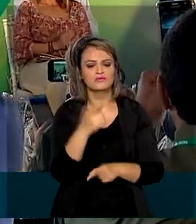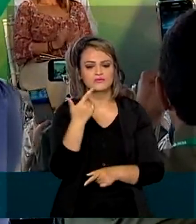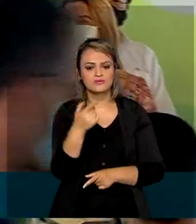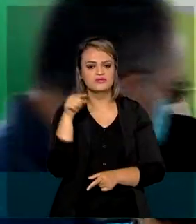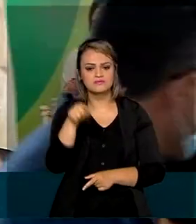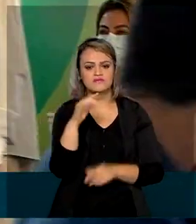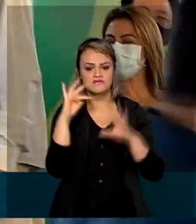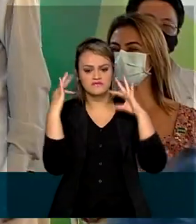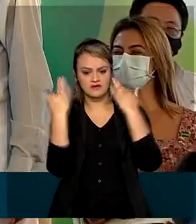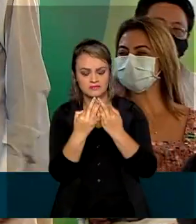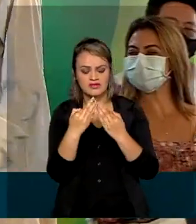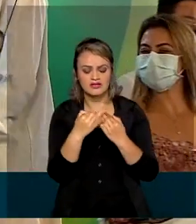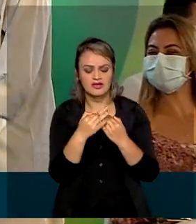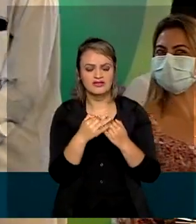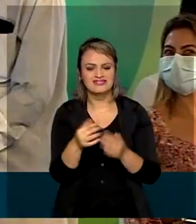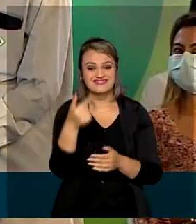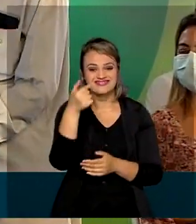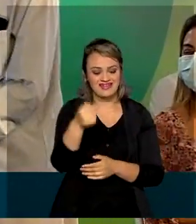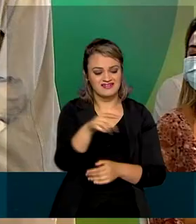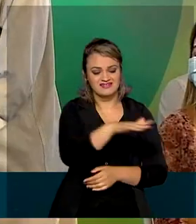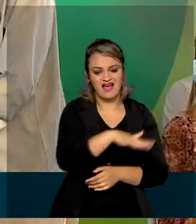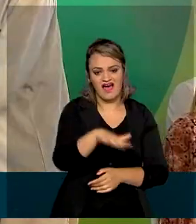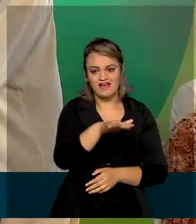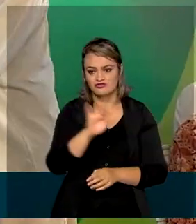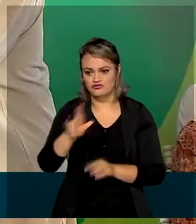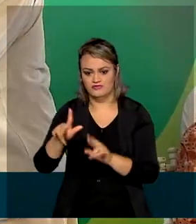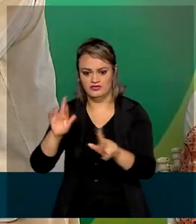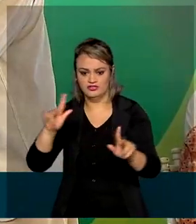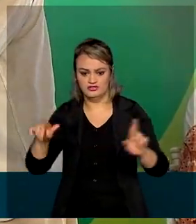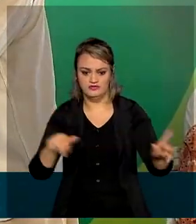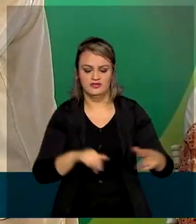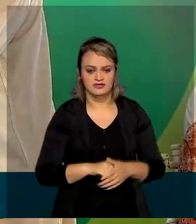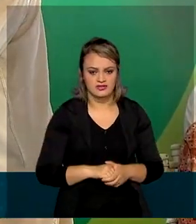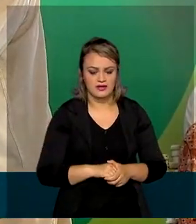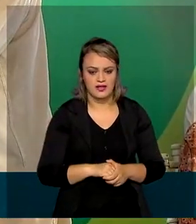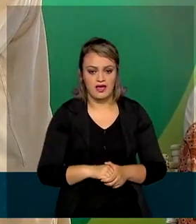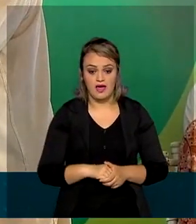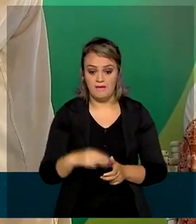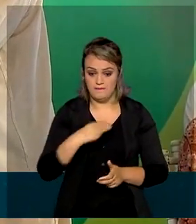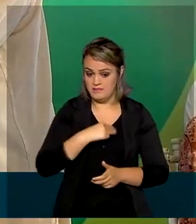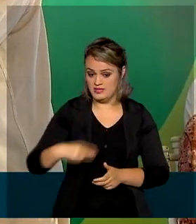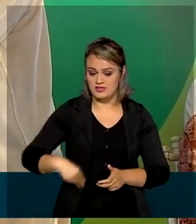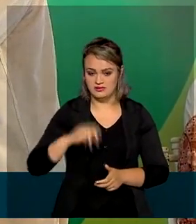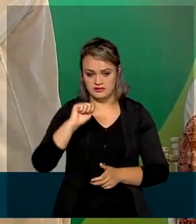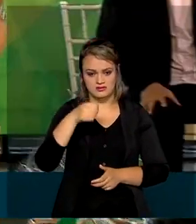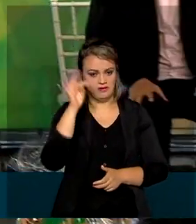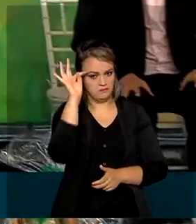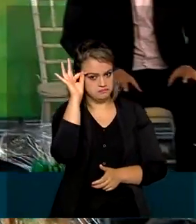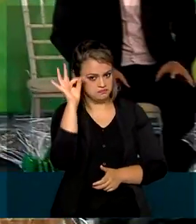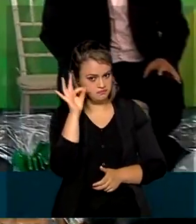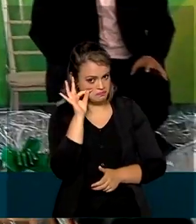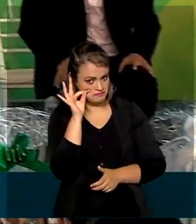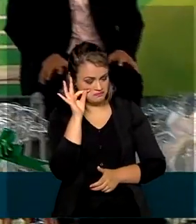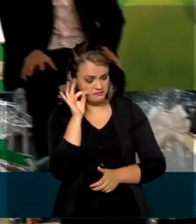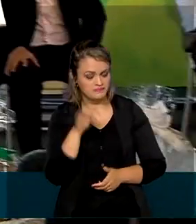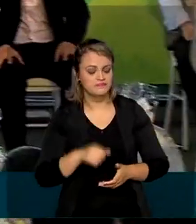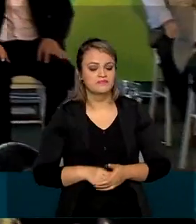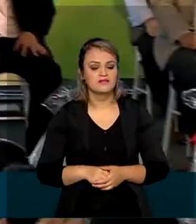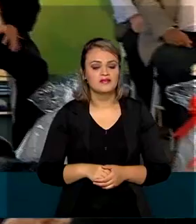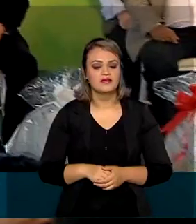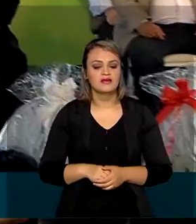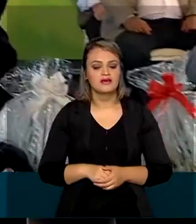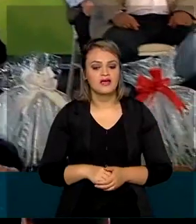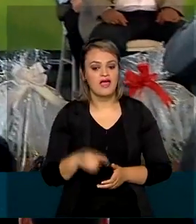mil famílias de sete assentamentos diferentes no estado. Segundo a ministra da Agricultura, Pecuária e Abastecimento,